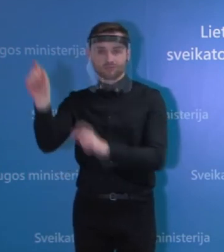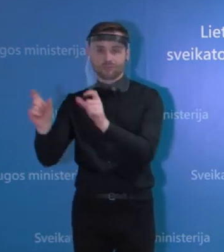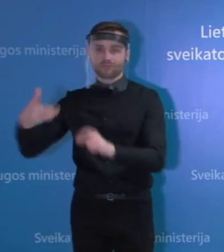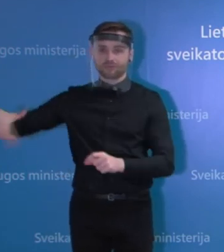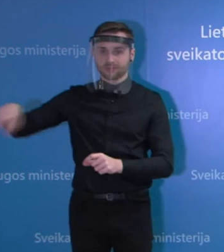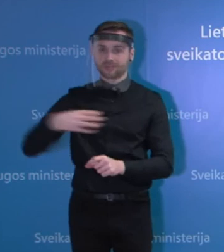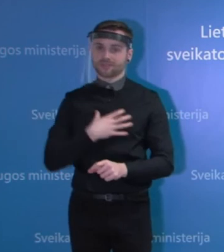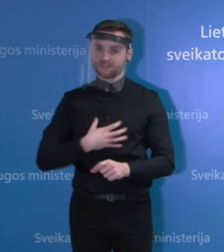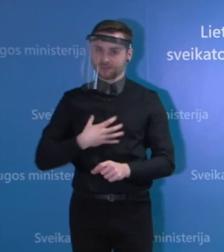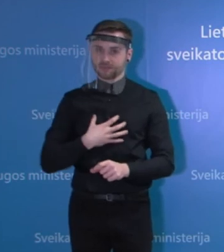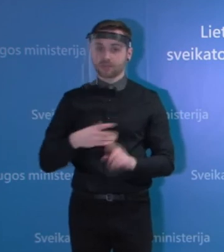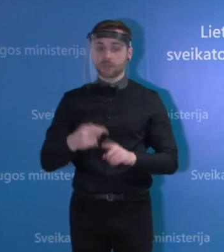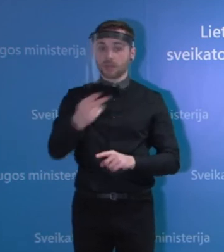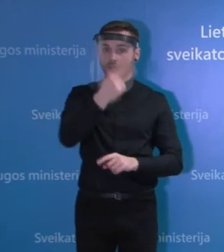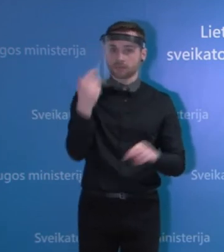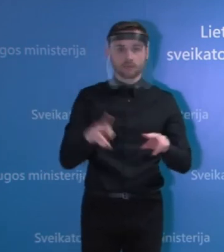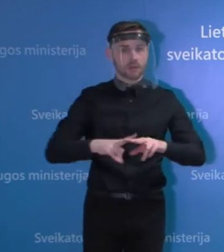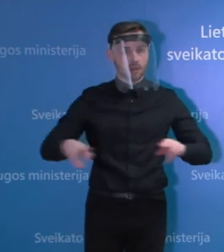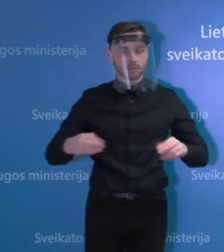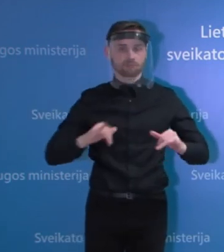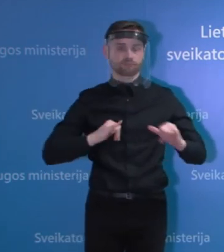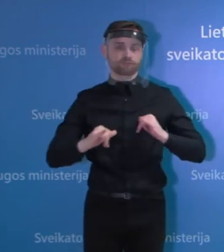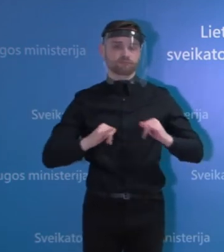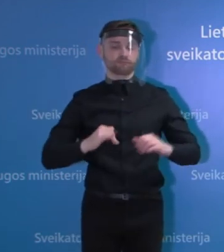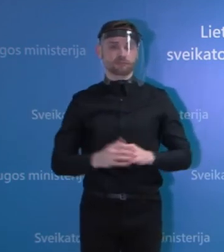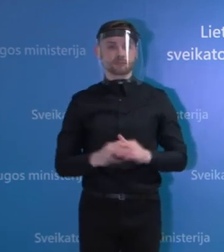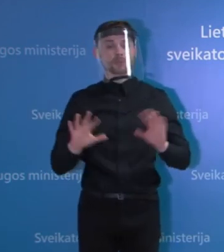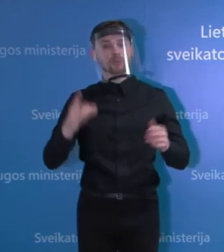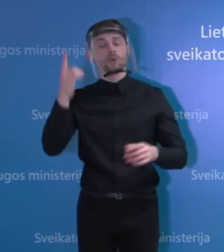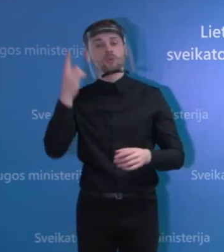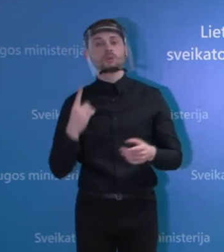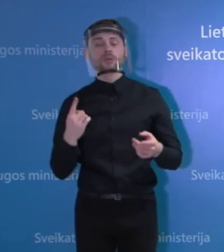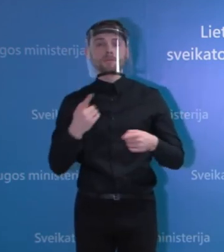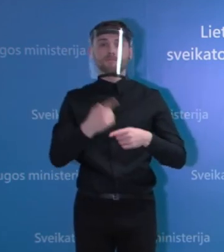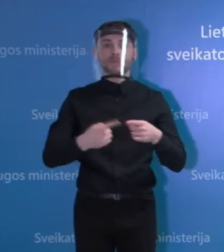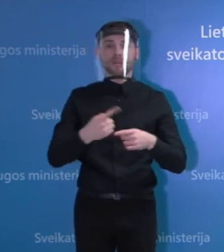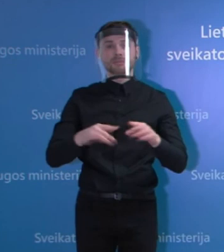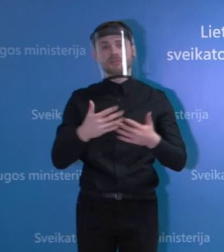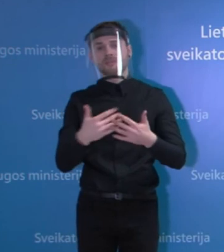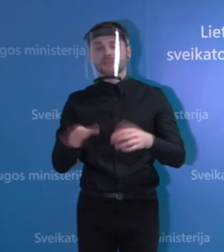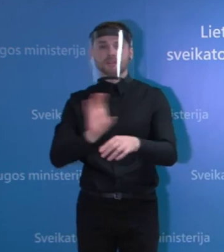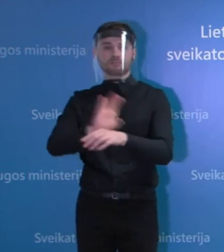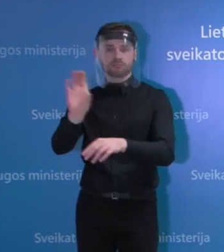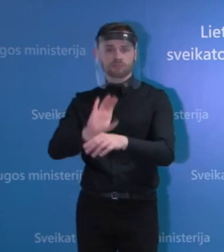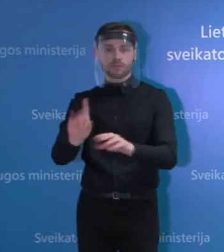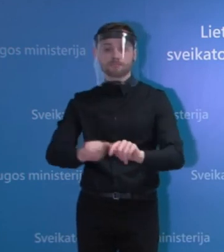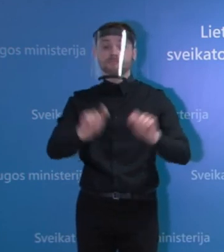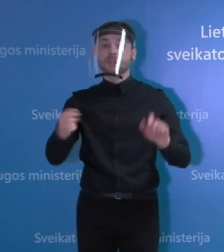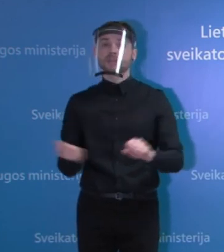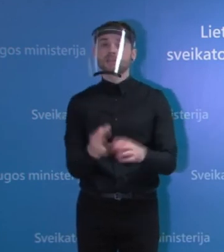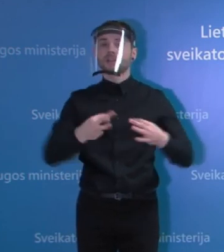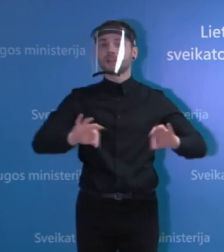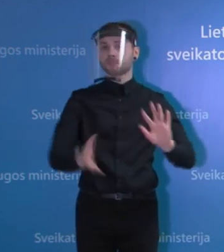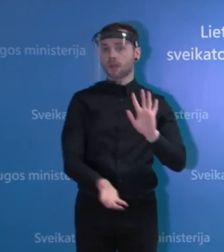jūs puikiai žinot, kad tą daro ir Lietuva. Ir jeigu norima kokias nors priemonės eksportuoti, tai reikia jom gauti leidimus.